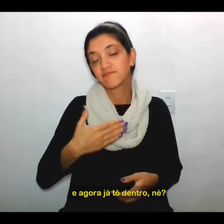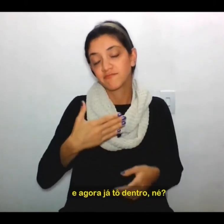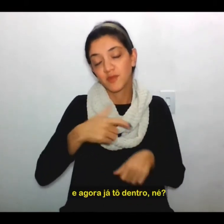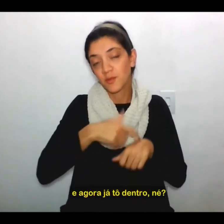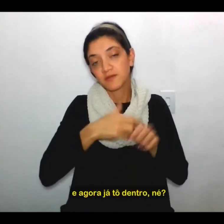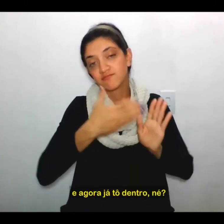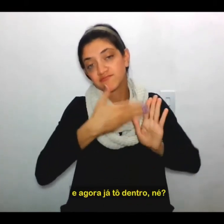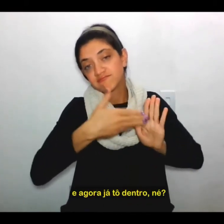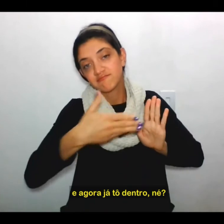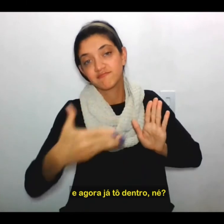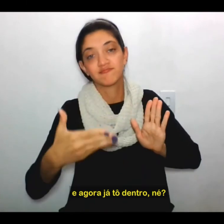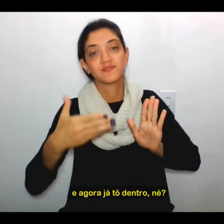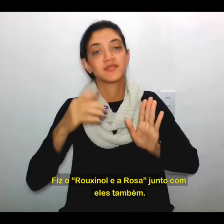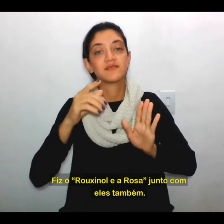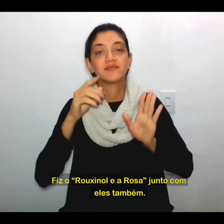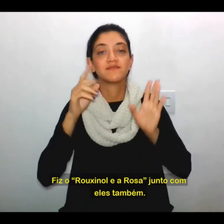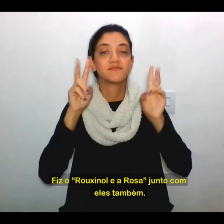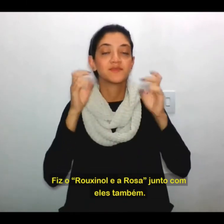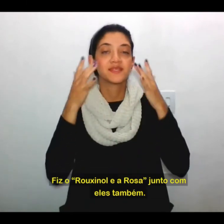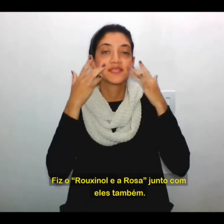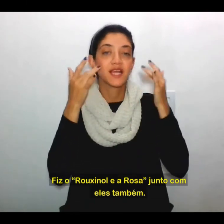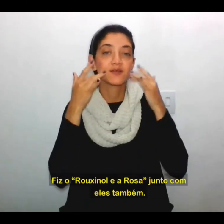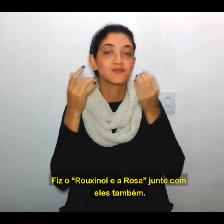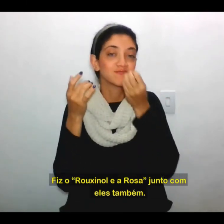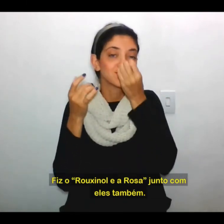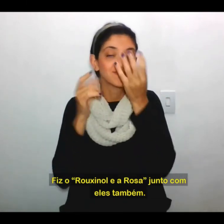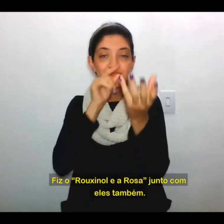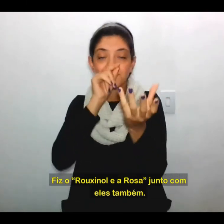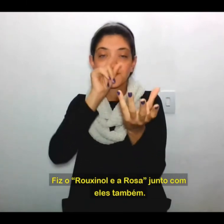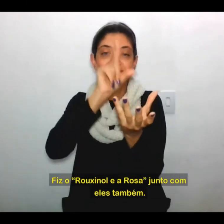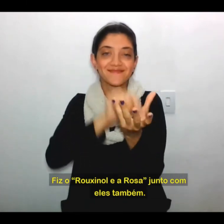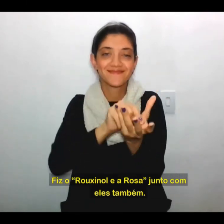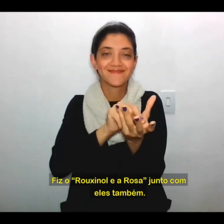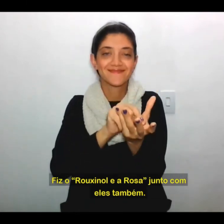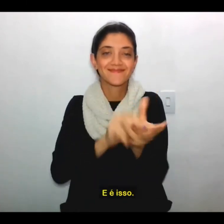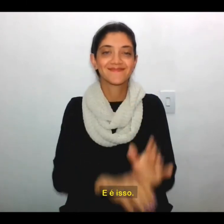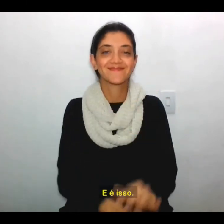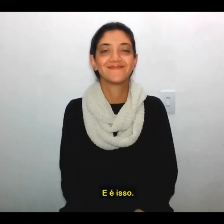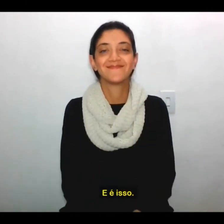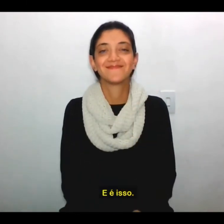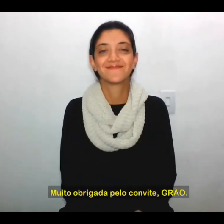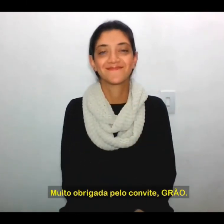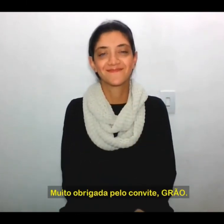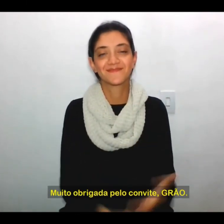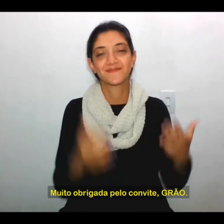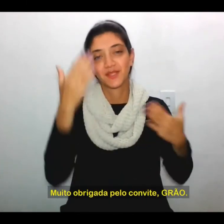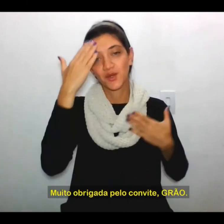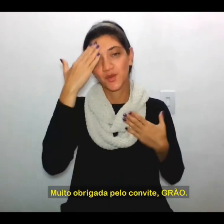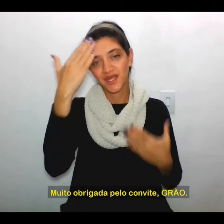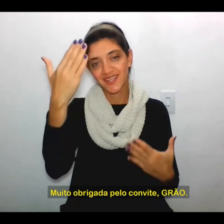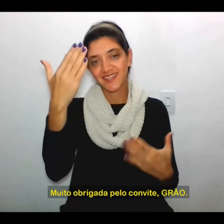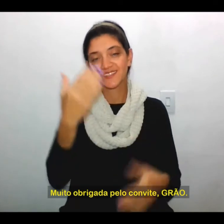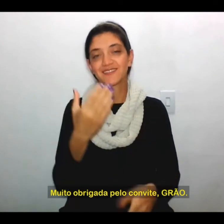estou dentro. Fiz o Rolchonol e a Rosa junto com eles também. E é isso. Muito obrigada pelo convite, grão.